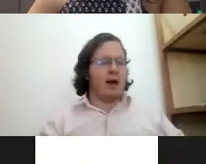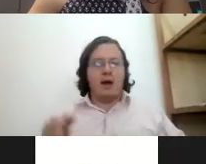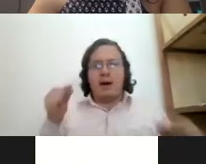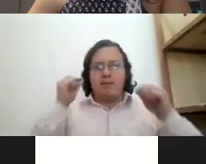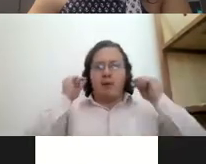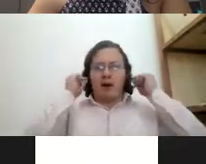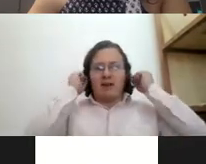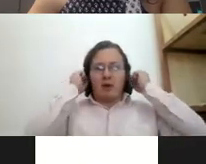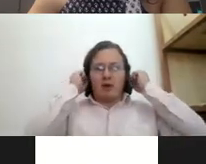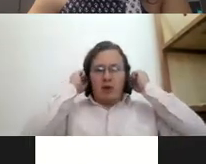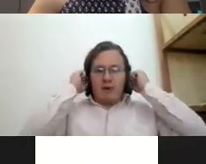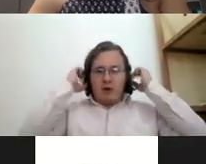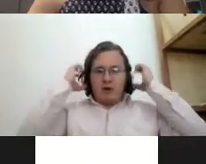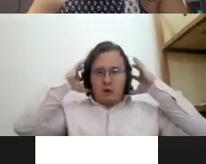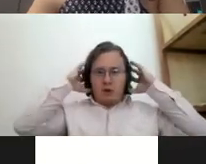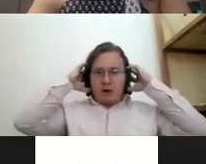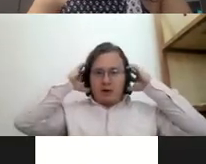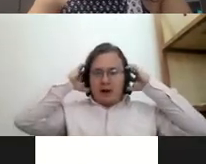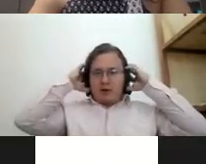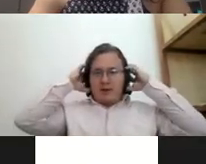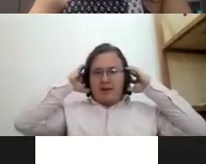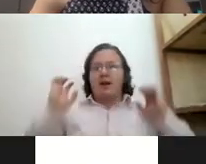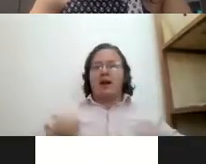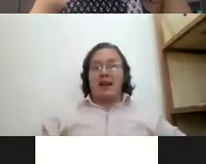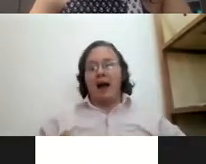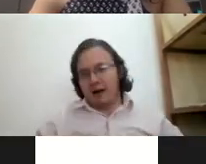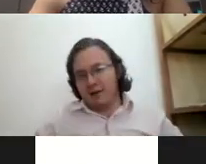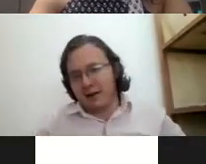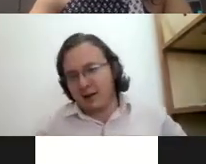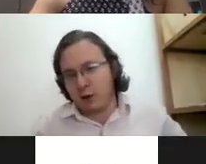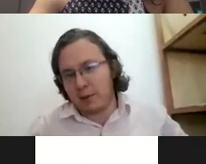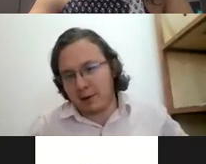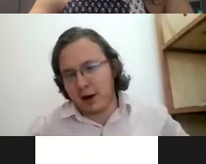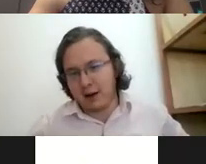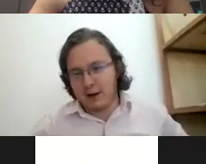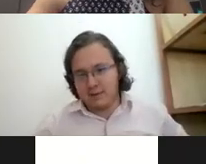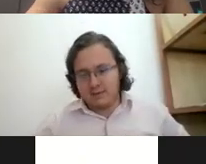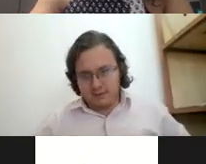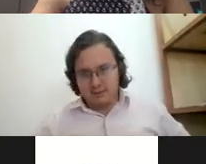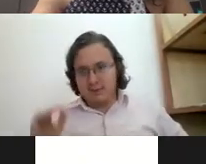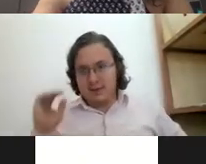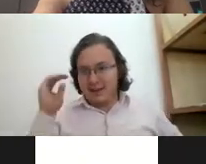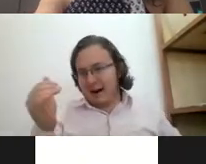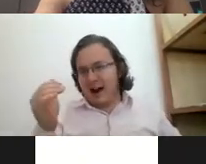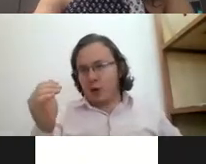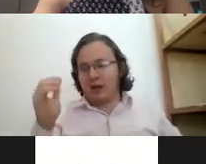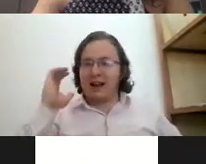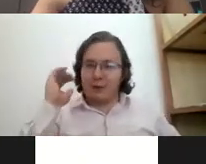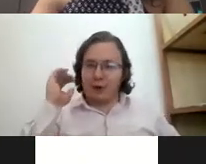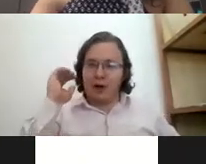la prueba. Pónganse unos audífonos o uno de los grandes y hablen con otra persona. Se van a dar cuenta que su tono de